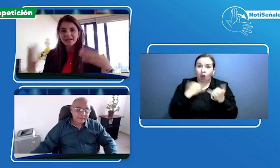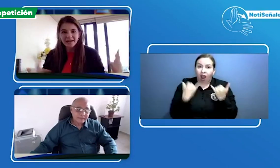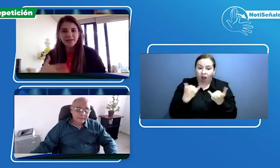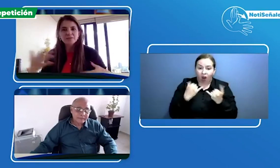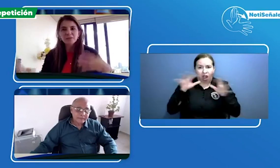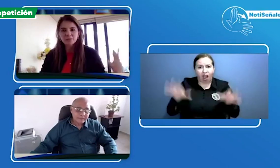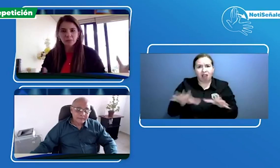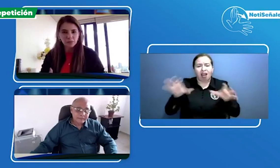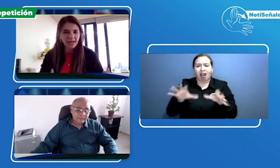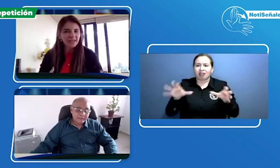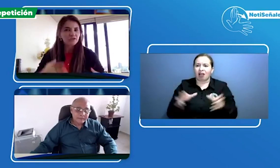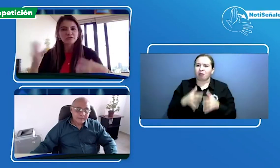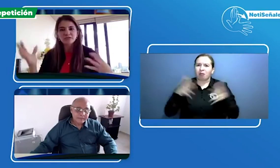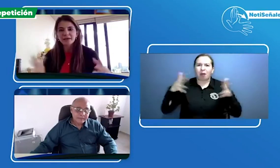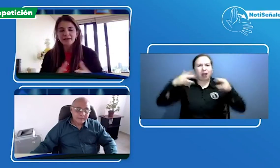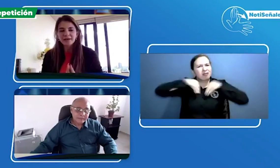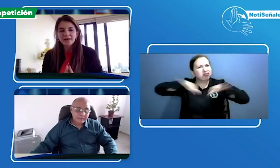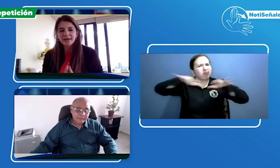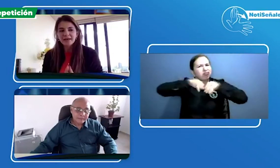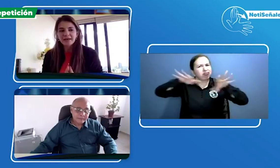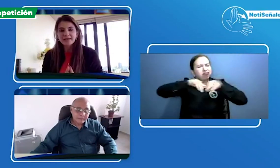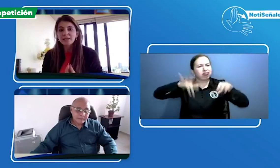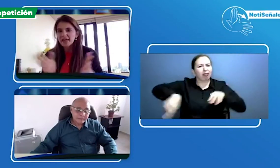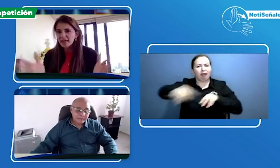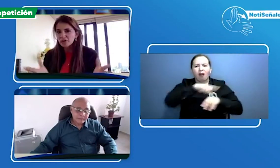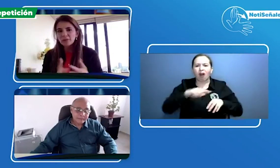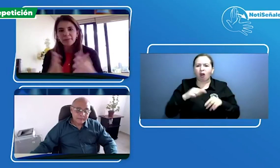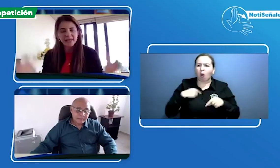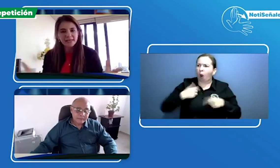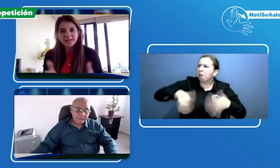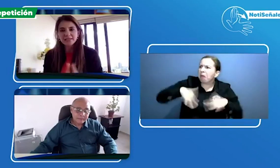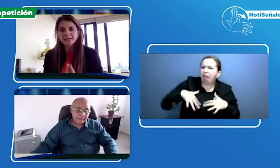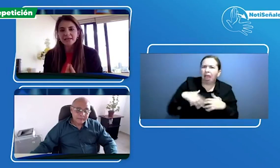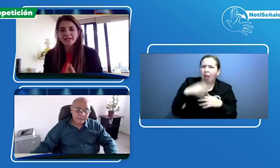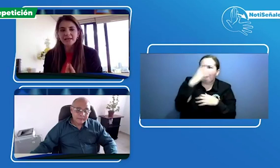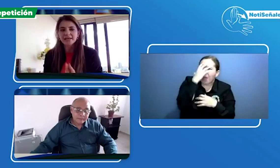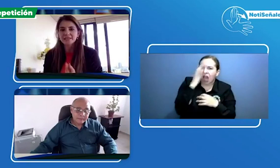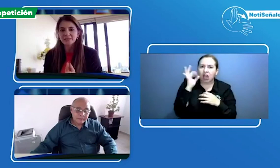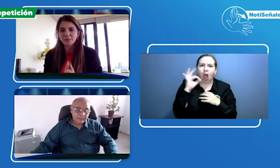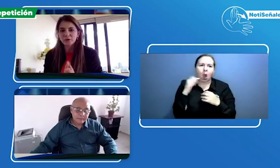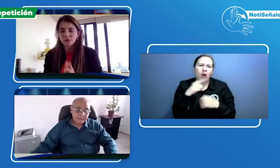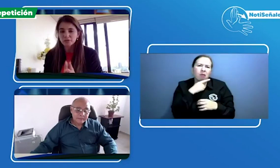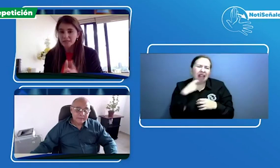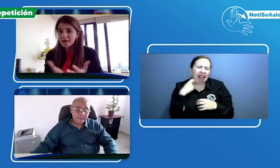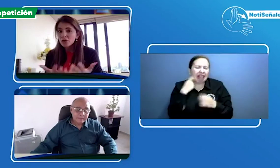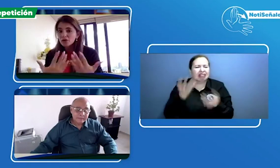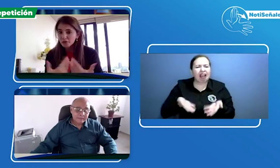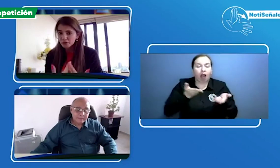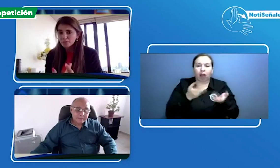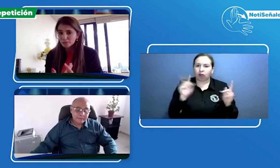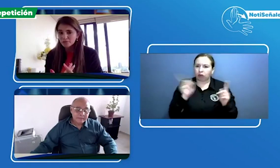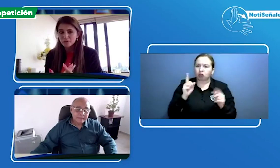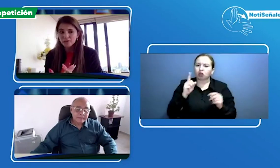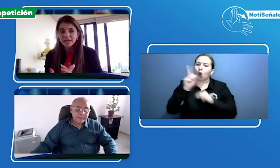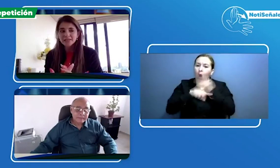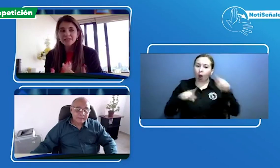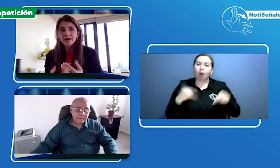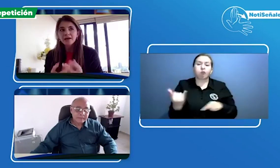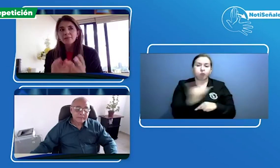cada vez más popular y no nos dé ni miedo ni pereza de generar este tipo de cosas he encontrado dentro de mis profesionales pero